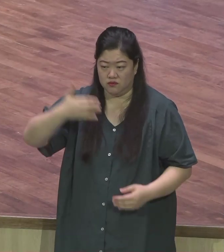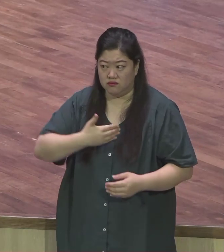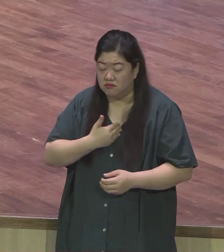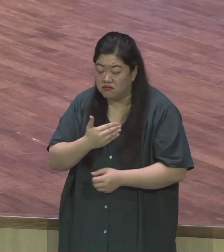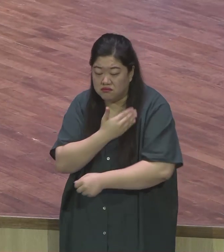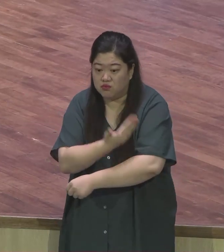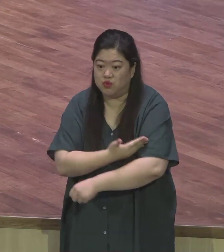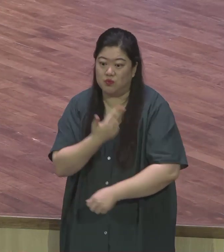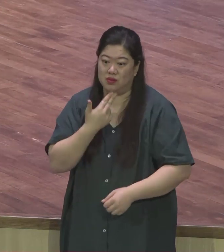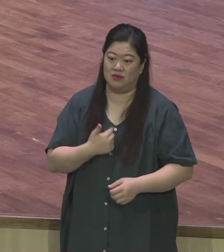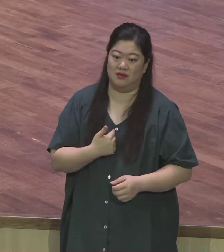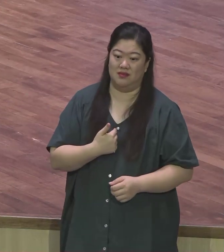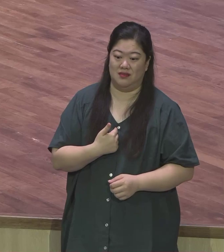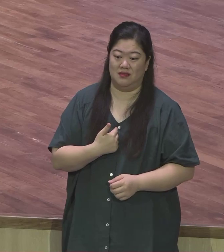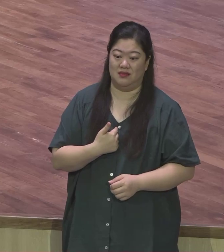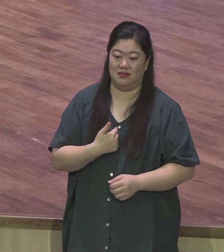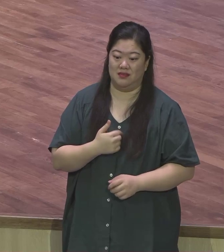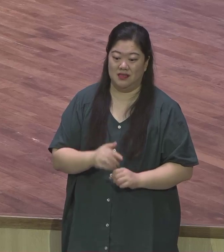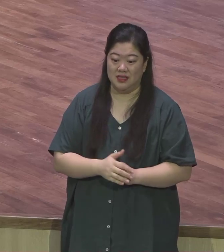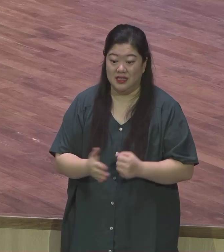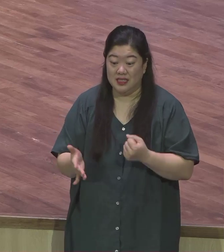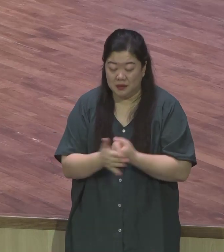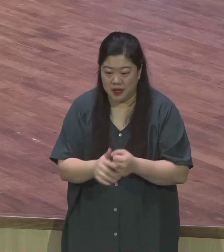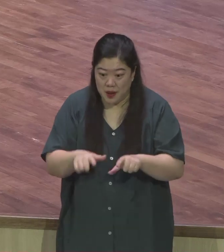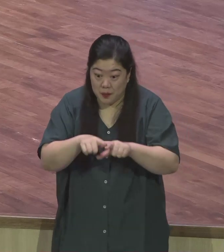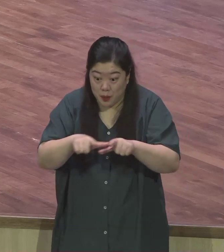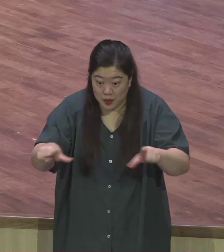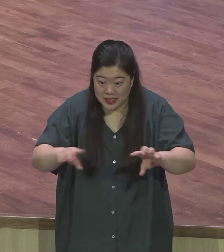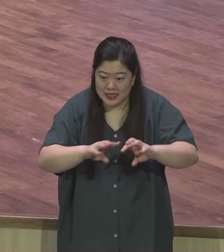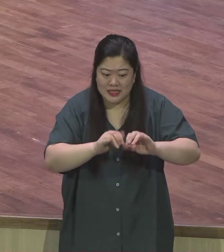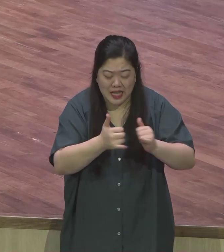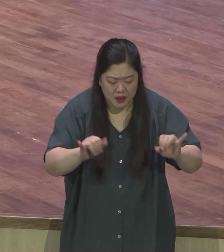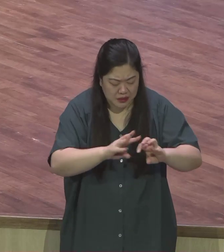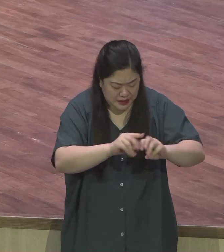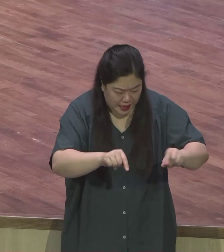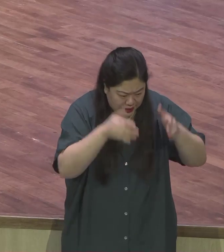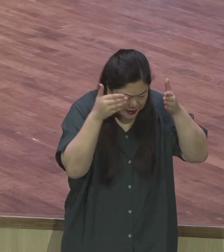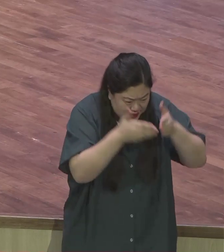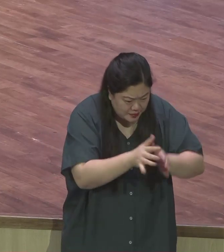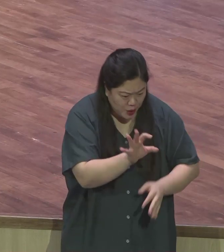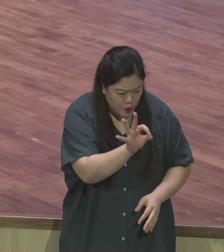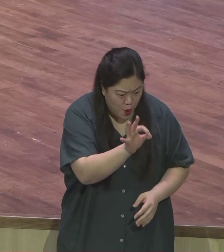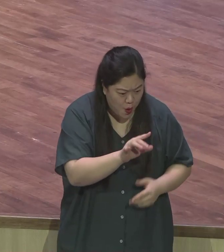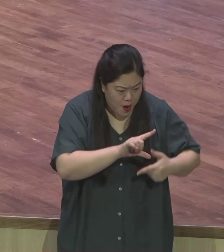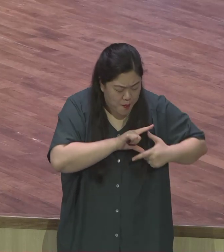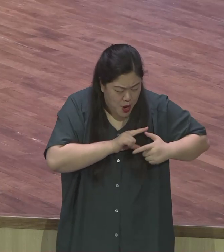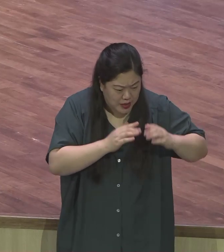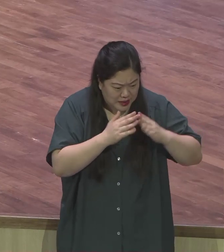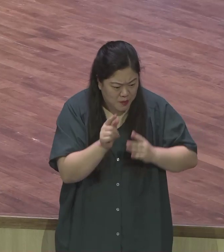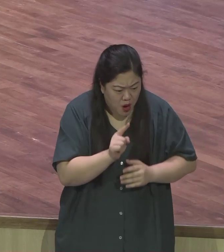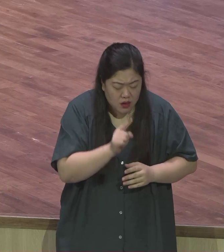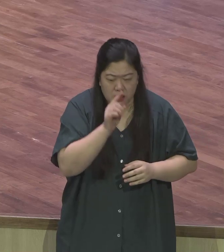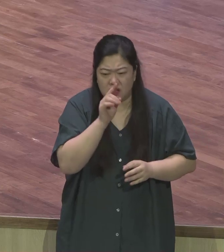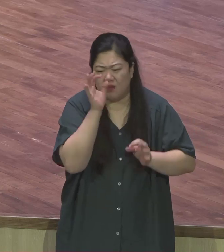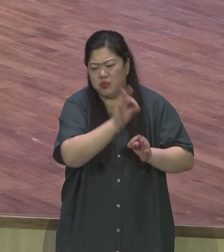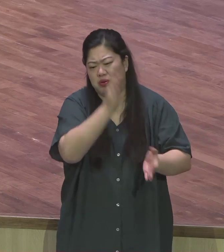하나님의 자료는 땅의 것을 바라보고 사는 땅의 사람이 아니라 바로 위의 것을 바라보면서 하나님의 방식대로